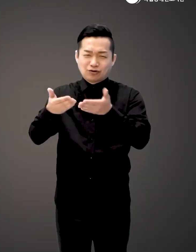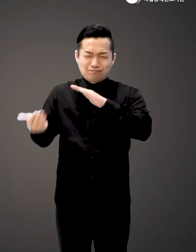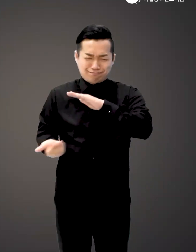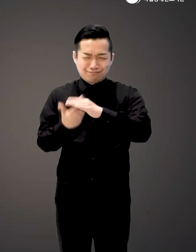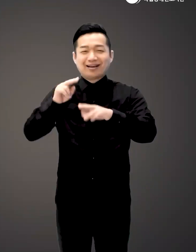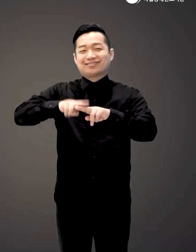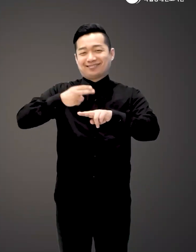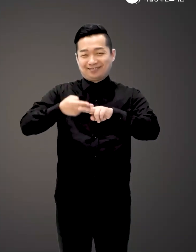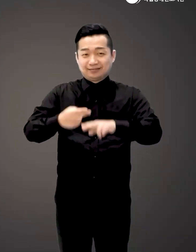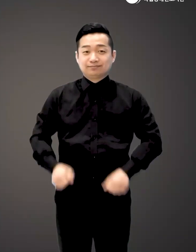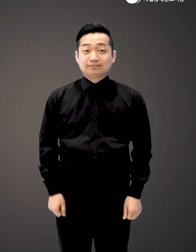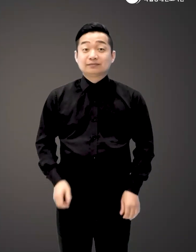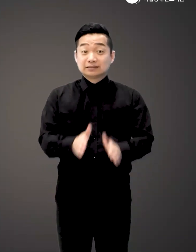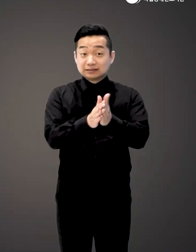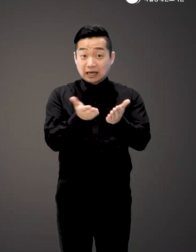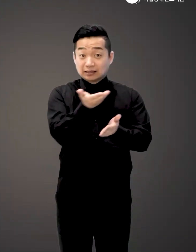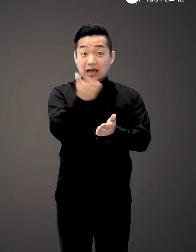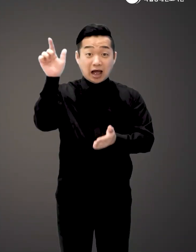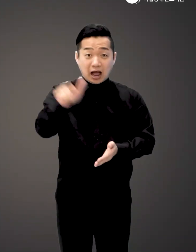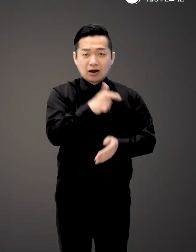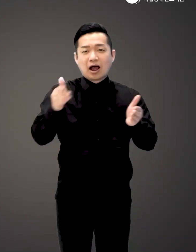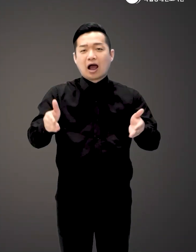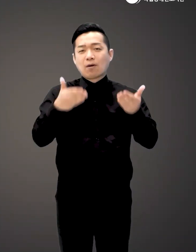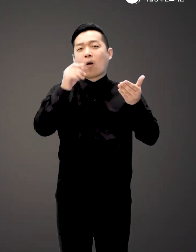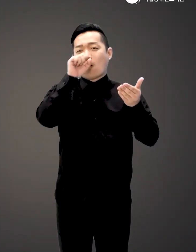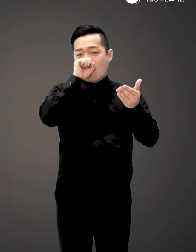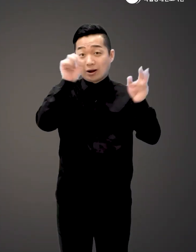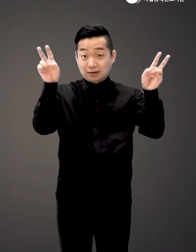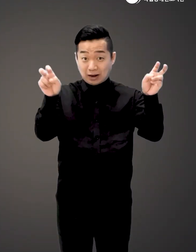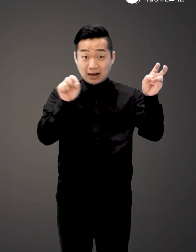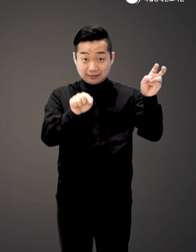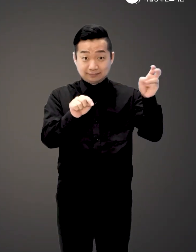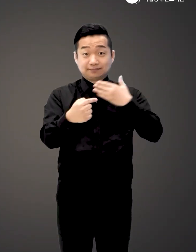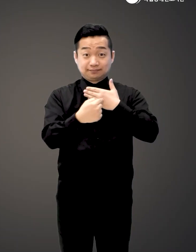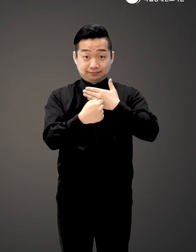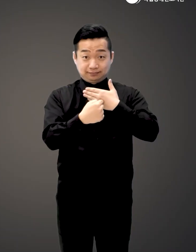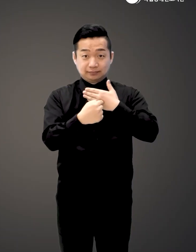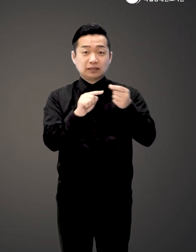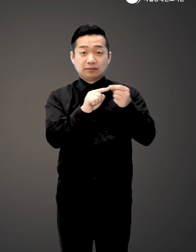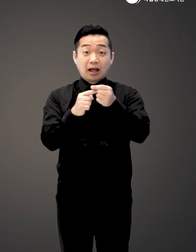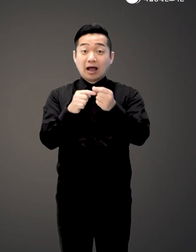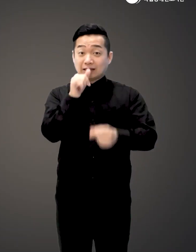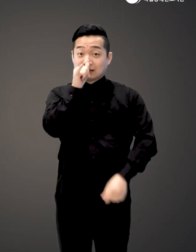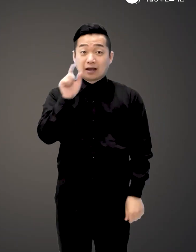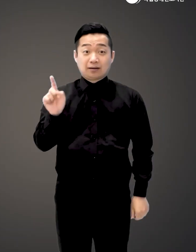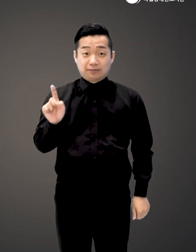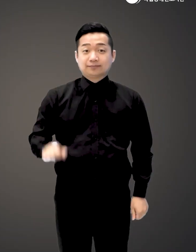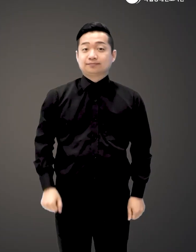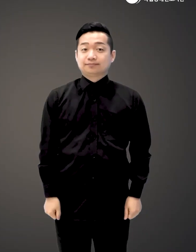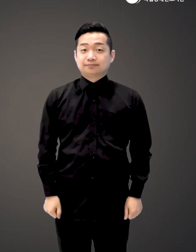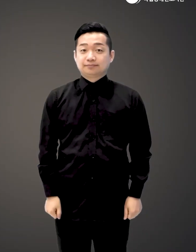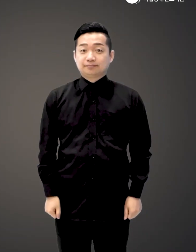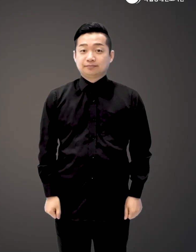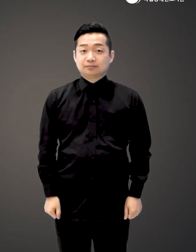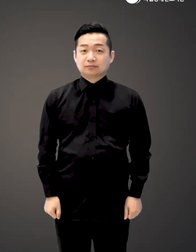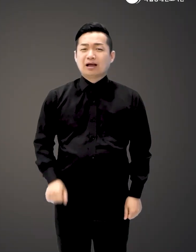선물입니다 책 당신의 하루가 가벼웠으면 좋겠습니다 표지에는 이런 말이 적혀 있습니다